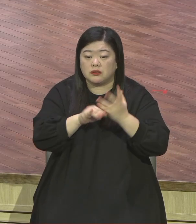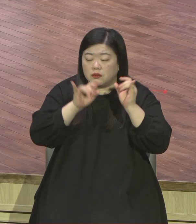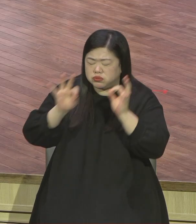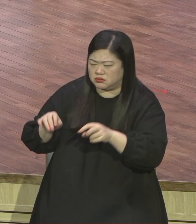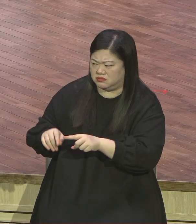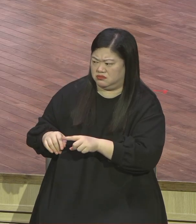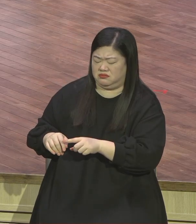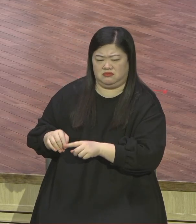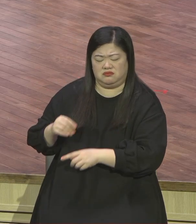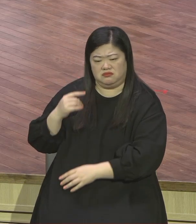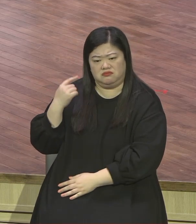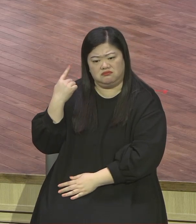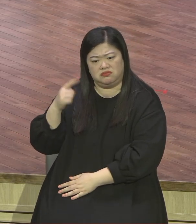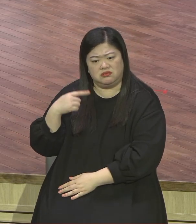정상이 아니야 이유 없이